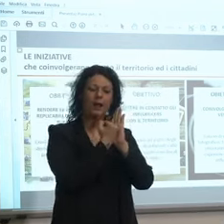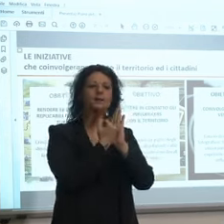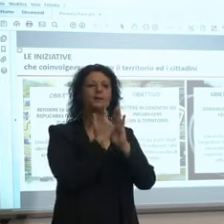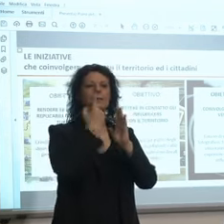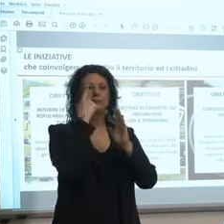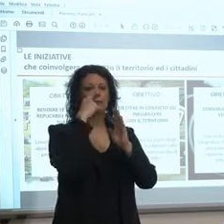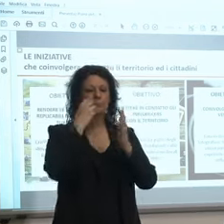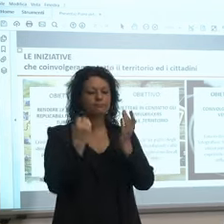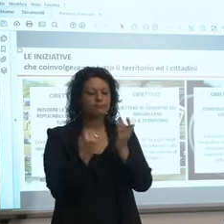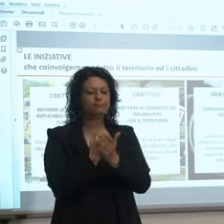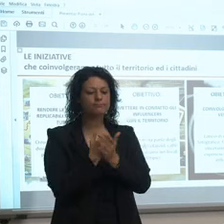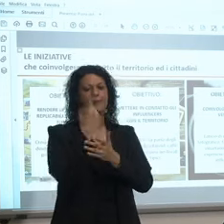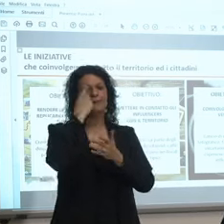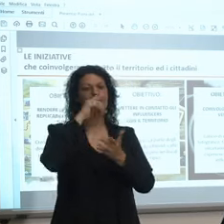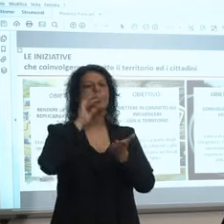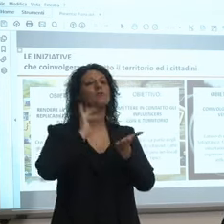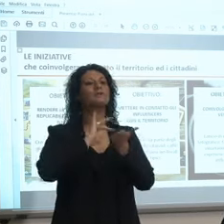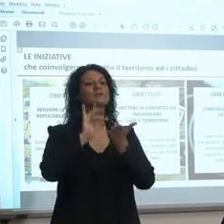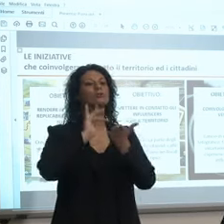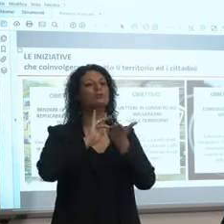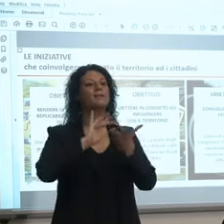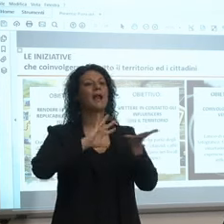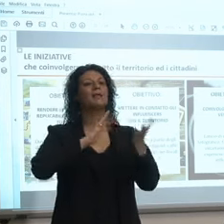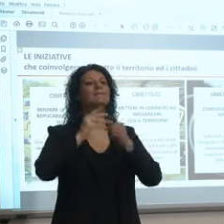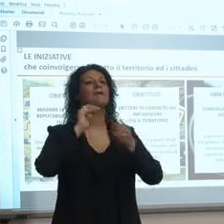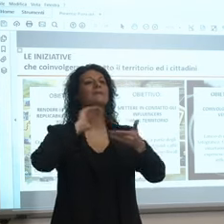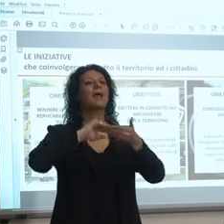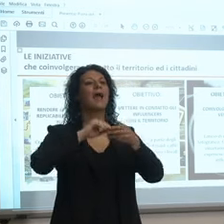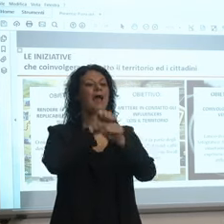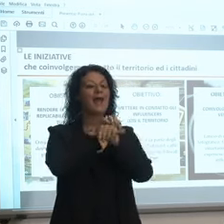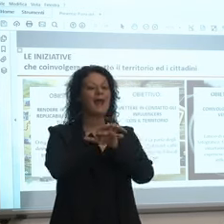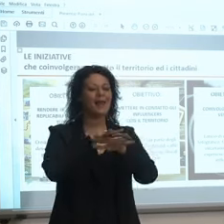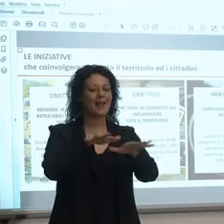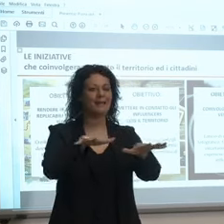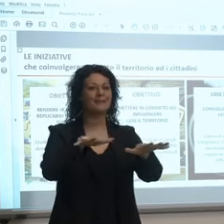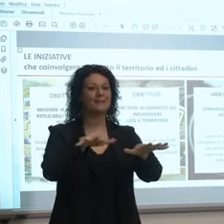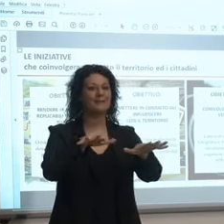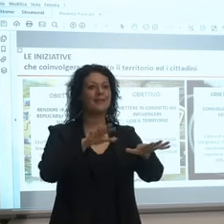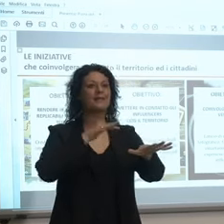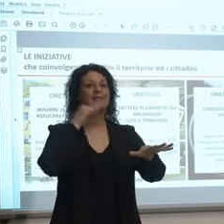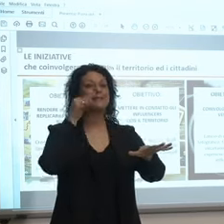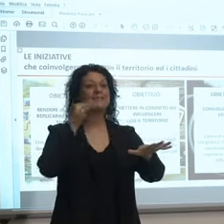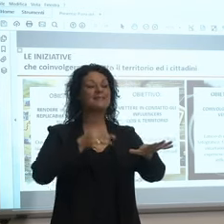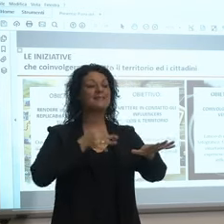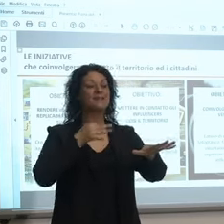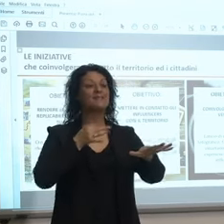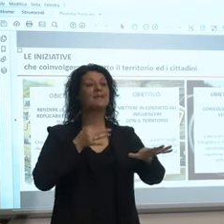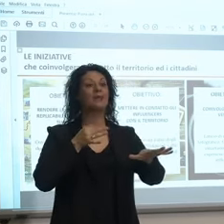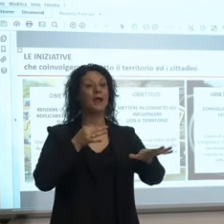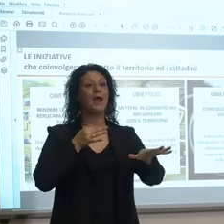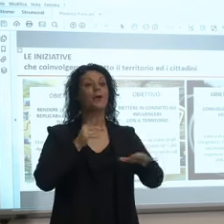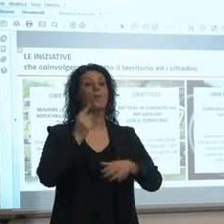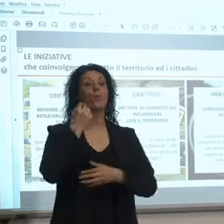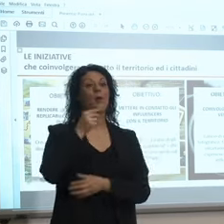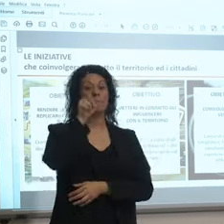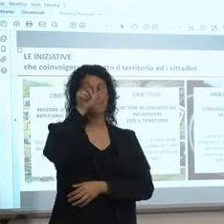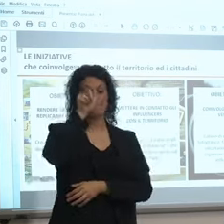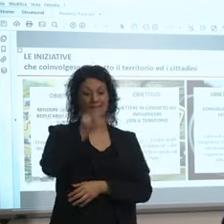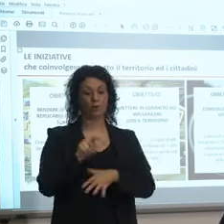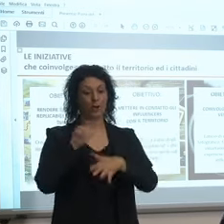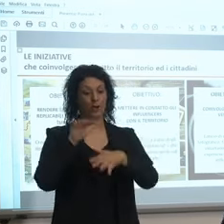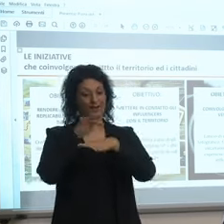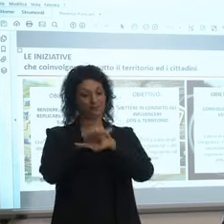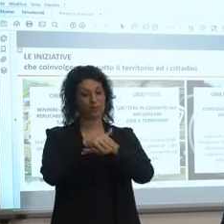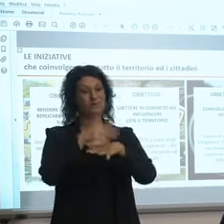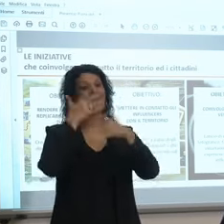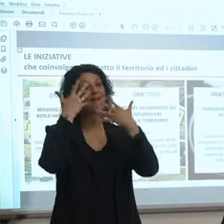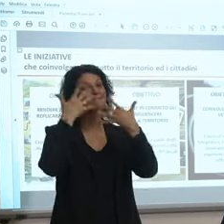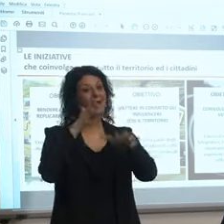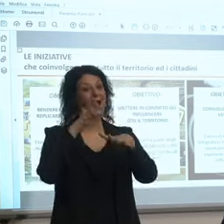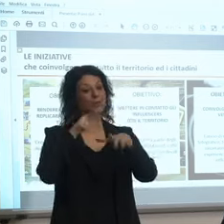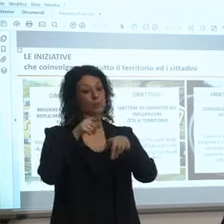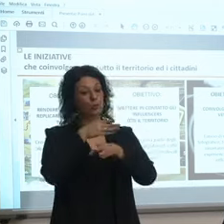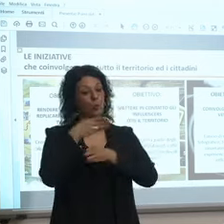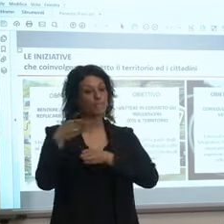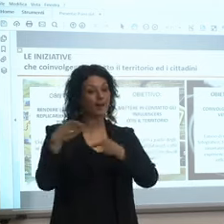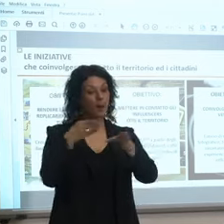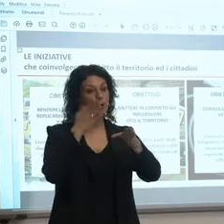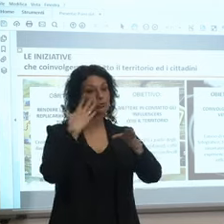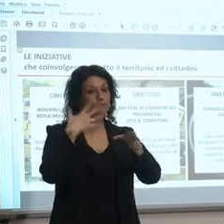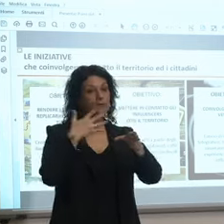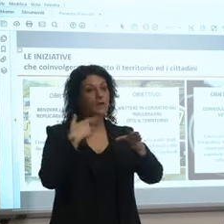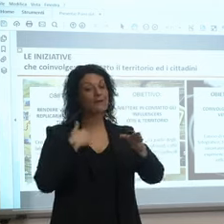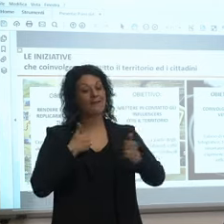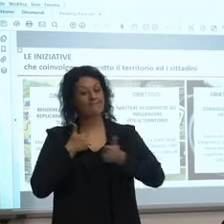messe in rete e quindi poi il follower quando vede il suo influencer che ha fatto un percorso lo fa identico